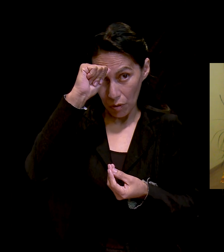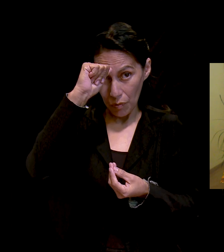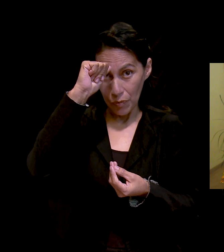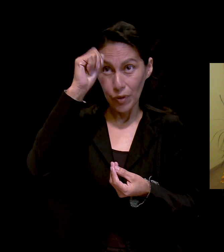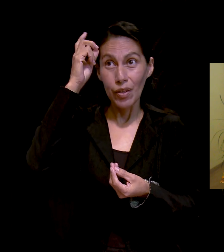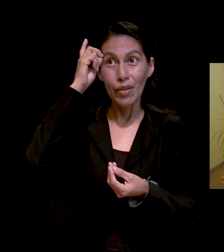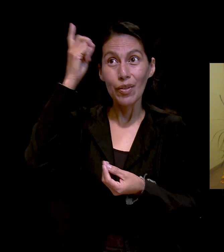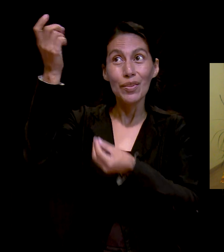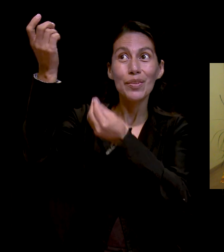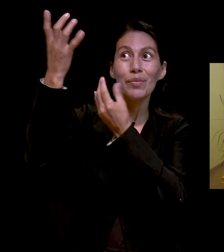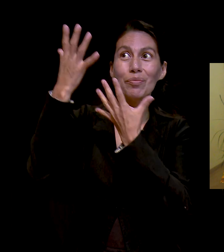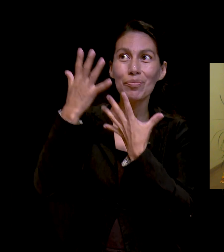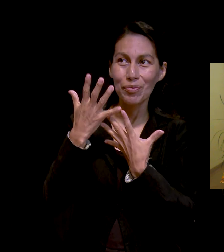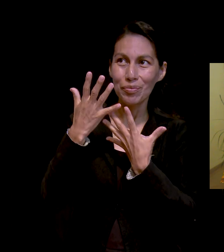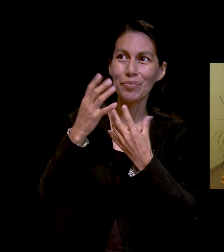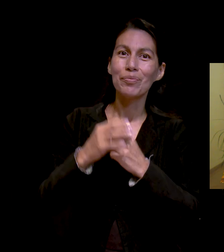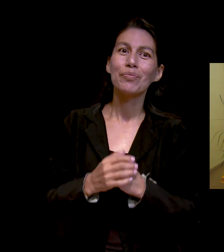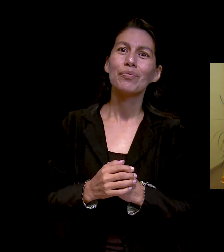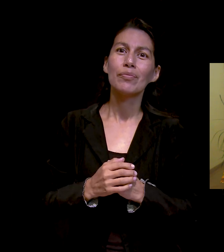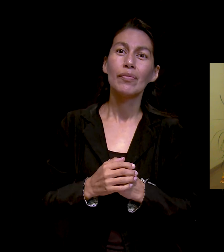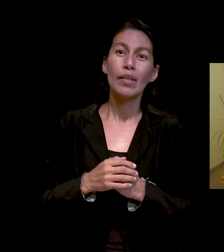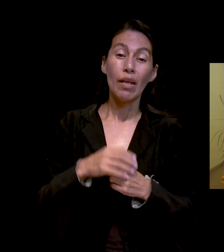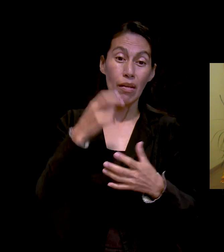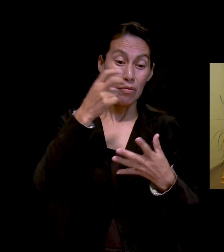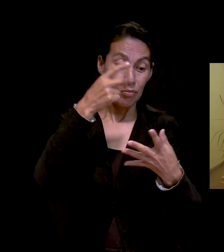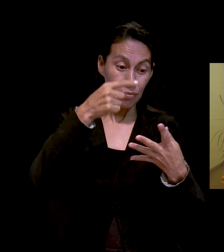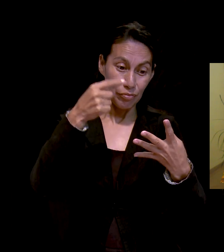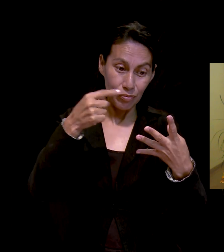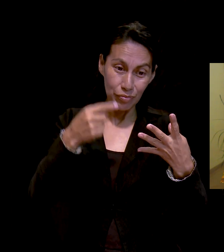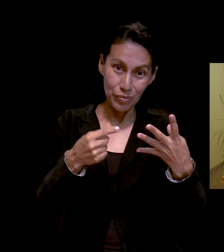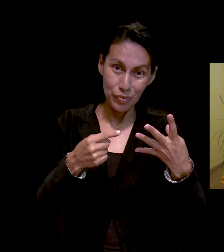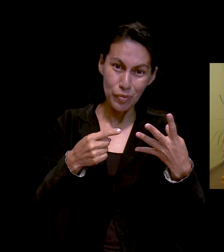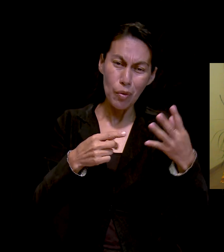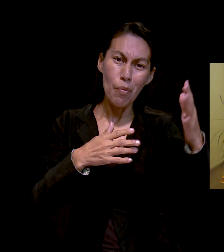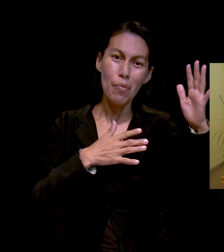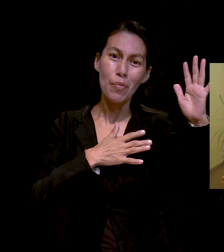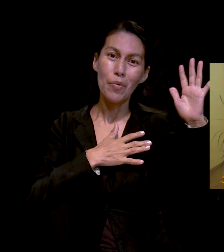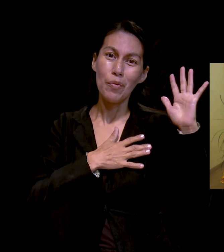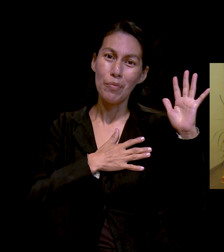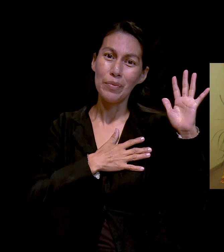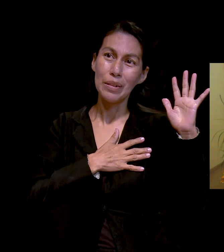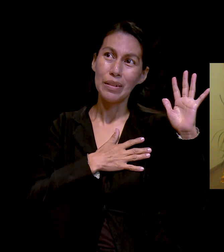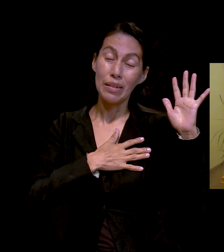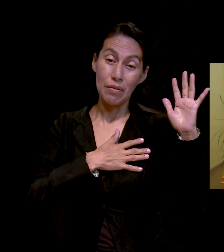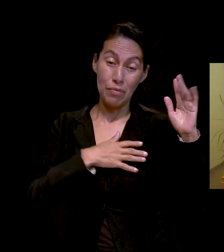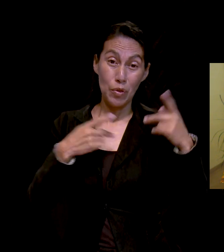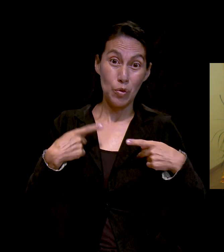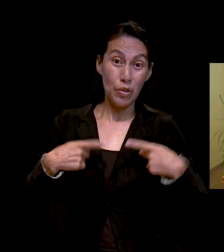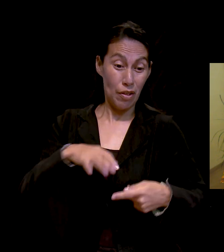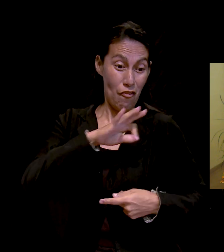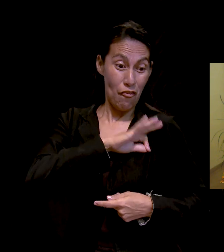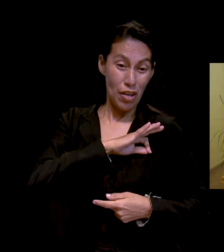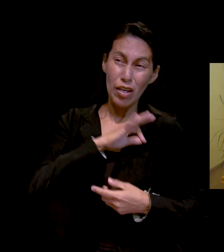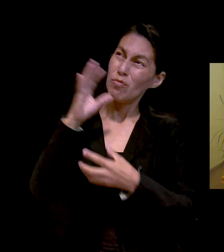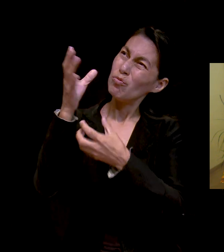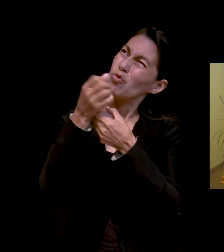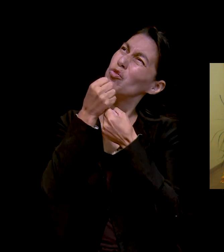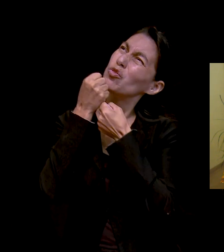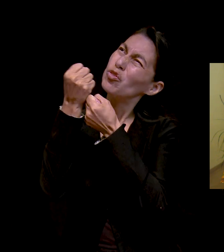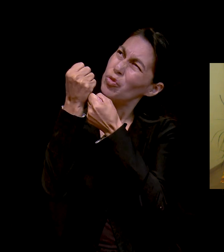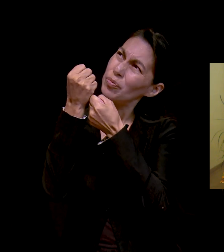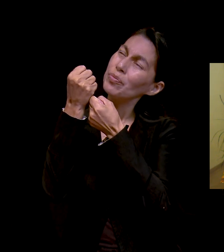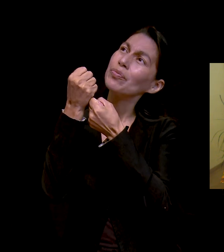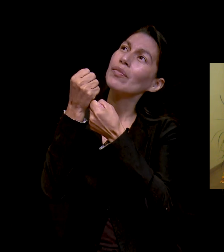será concedido. Todas estas son promesas que podemos usar con fe y aferrarnos